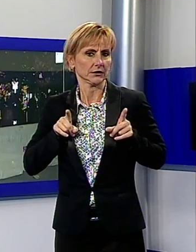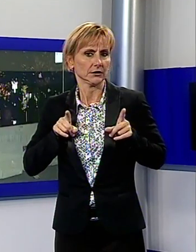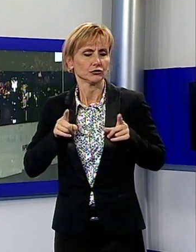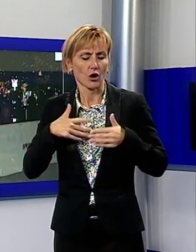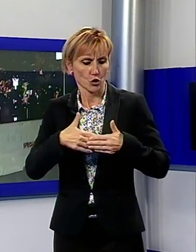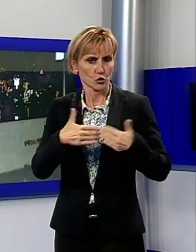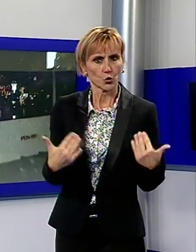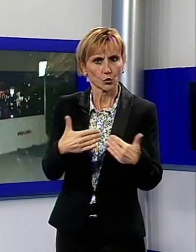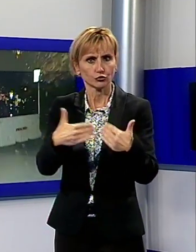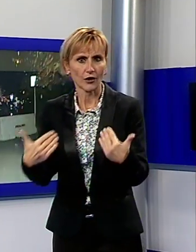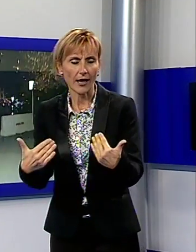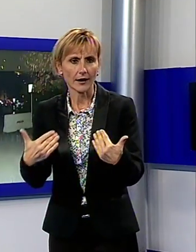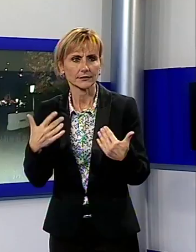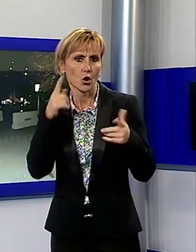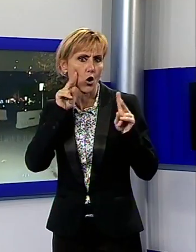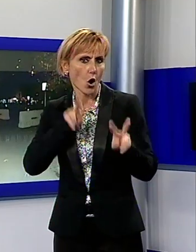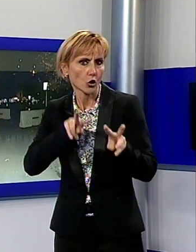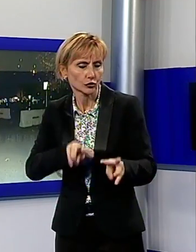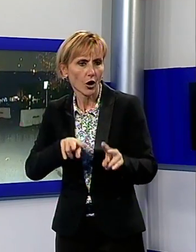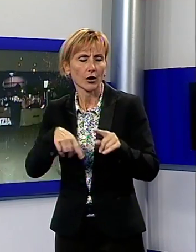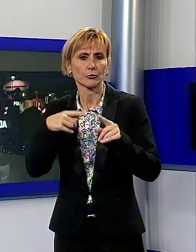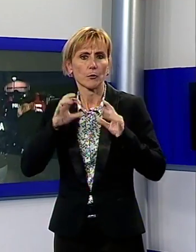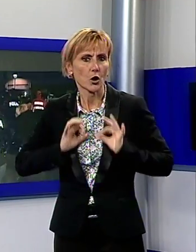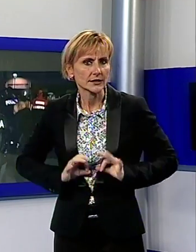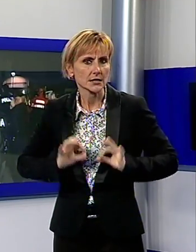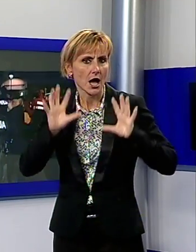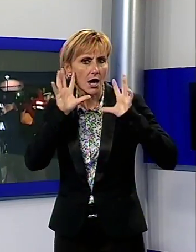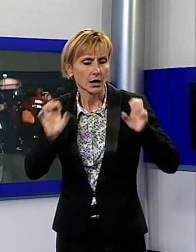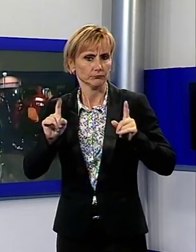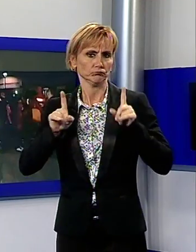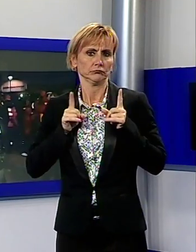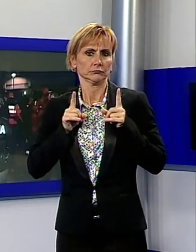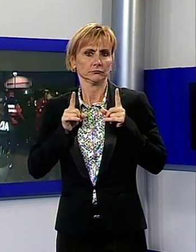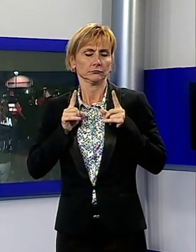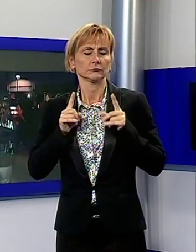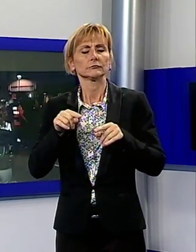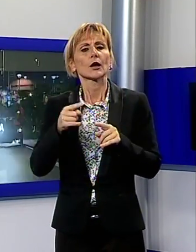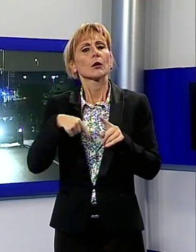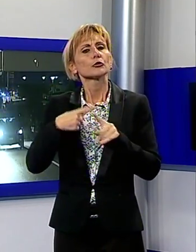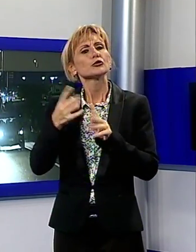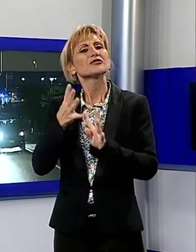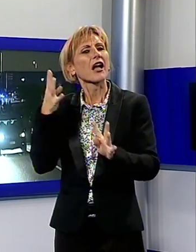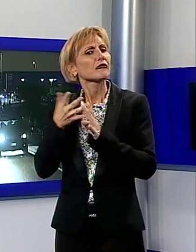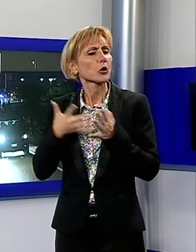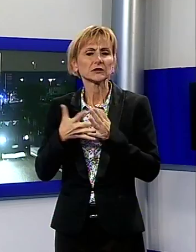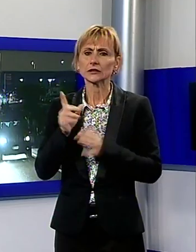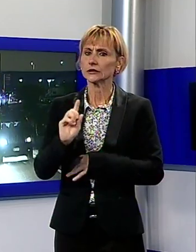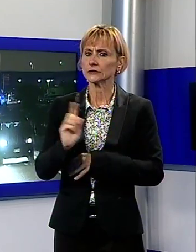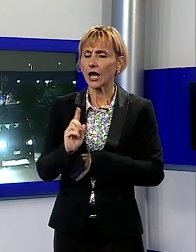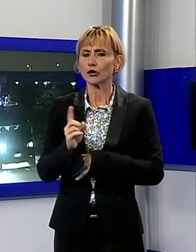New Jersey ad ogni varco e la presenza massiccia delle forze dell'ordine. Anche il traffico non ha subito disagi se si esclude lo stop durante